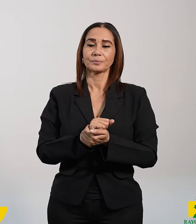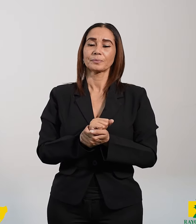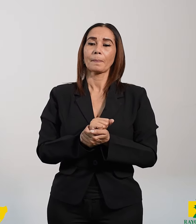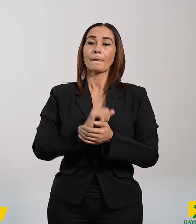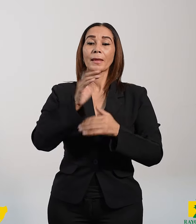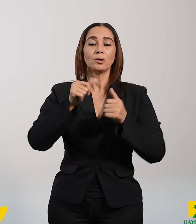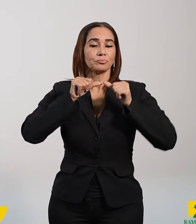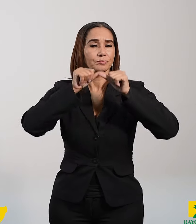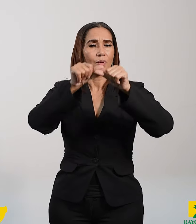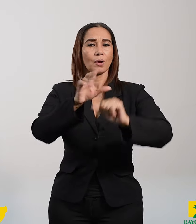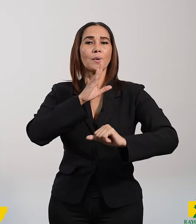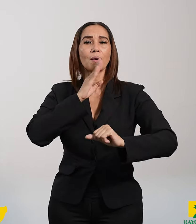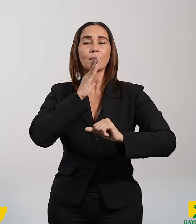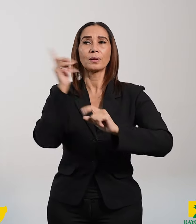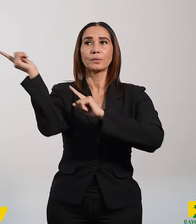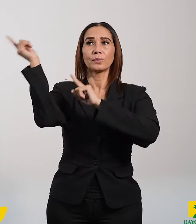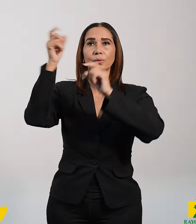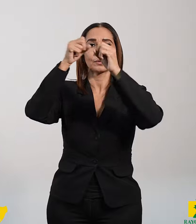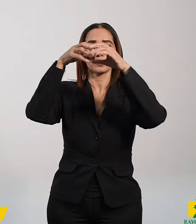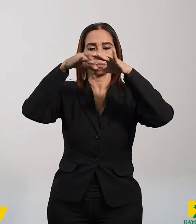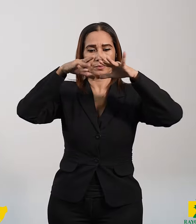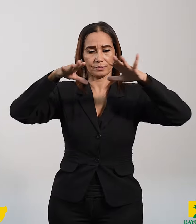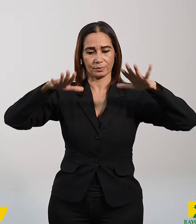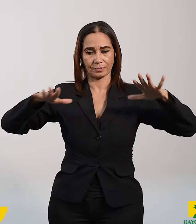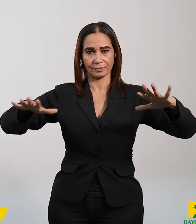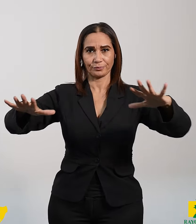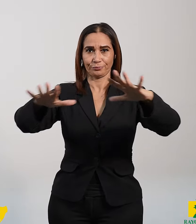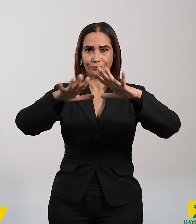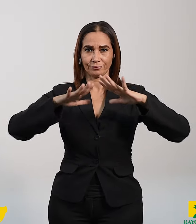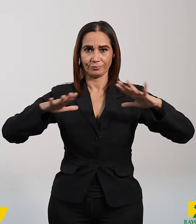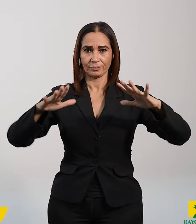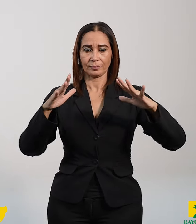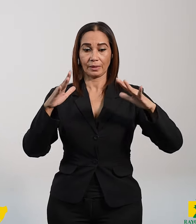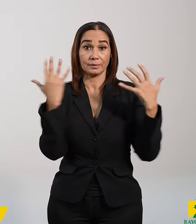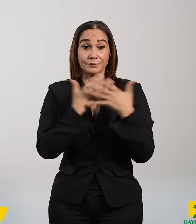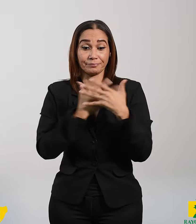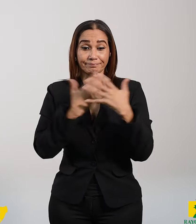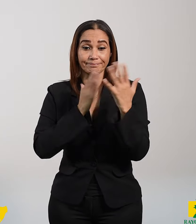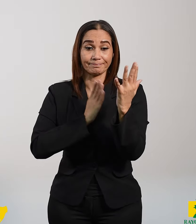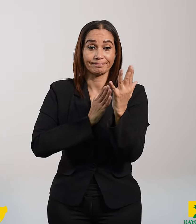estaba hablando cuando llegó una nube que los cubrió. Se asustaron al entrar en la nube.